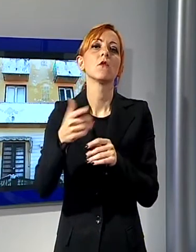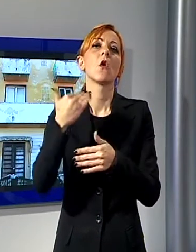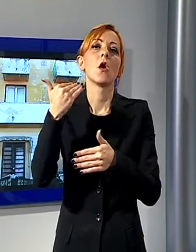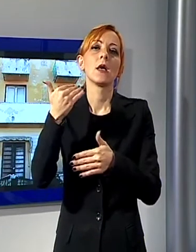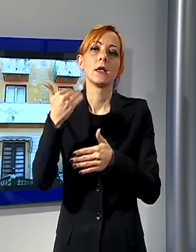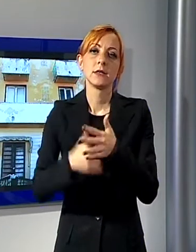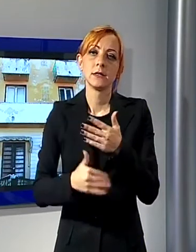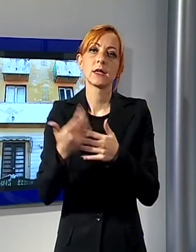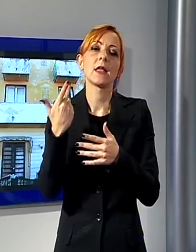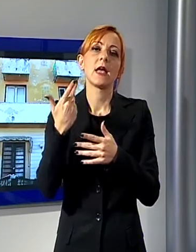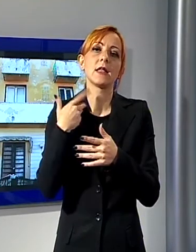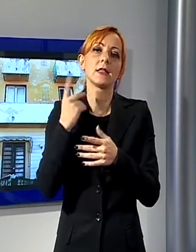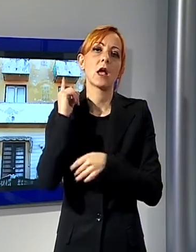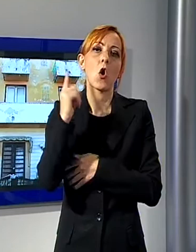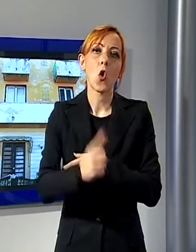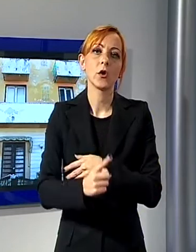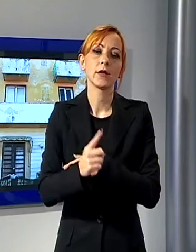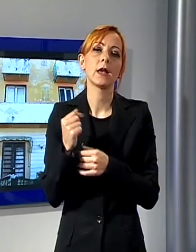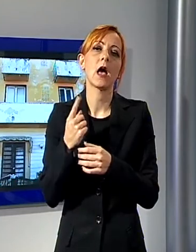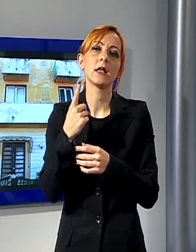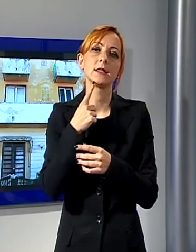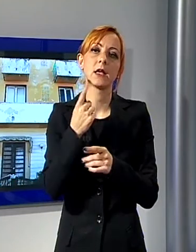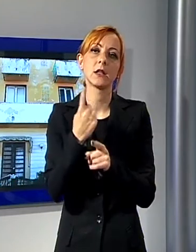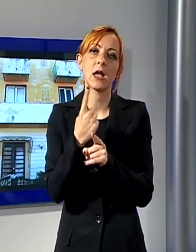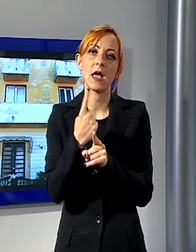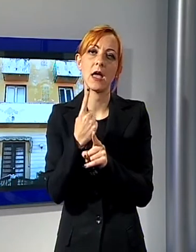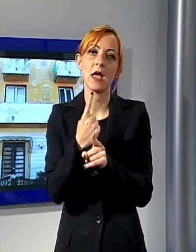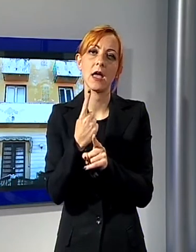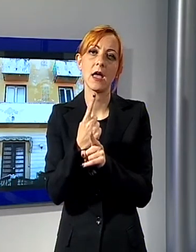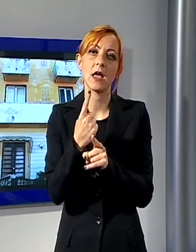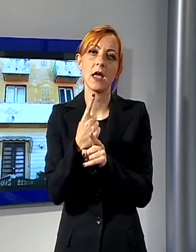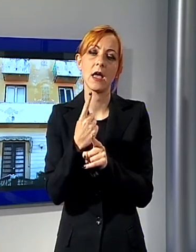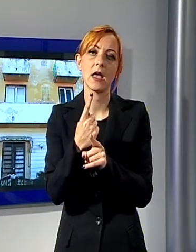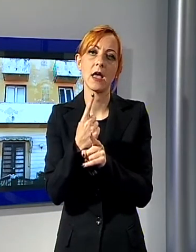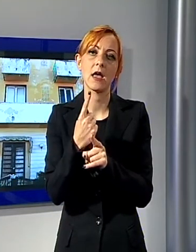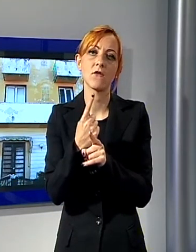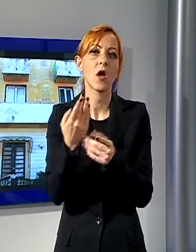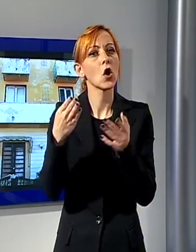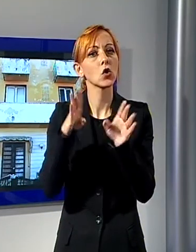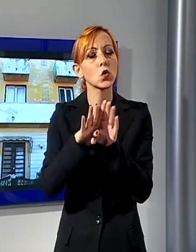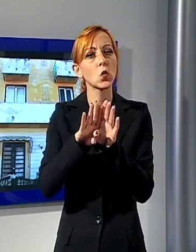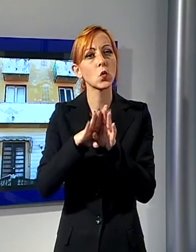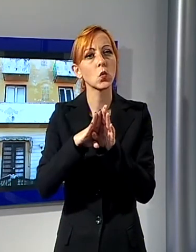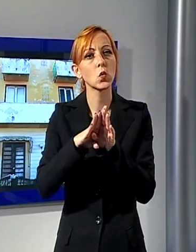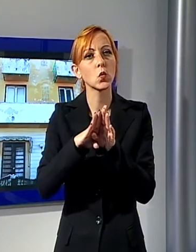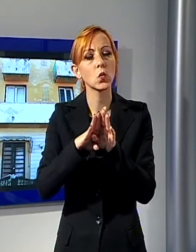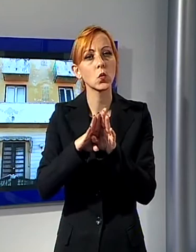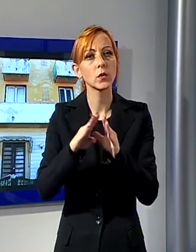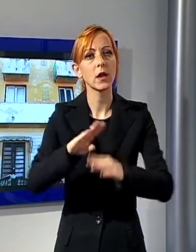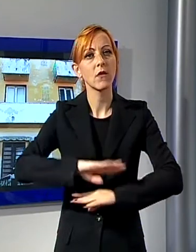ottemperare all'ordinanza con cui il Comune imponeva ai proprietari dell'immobile di chiudere porte e finestre in modo da impedirne